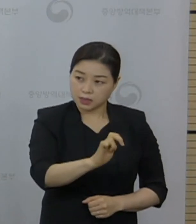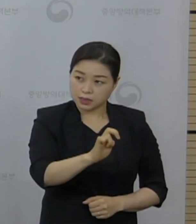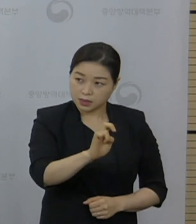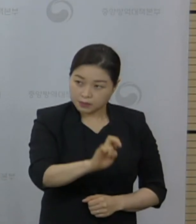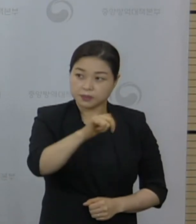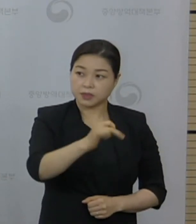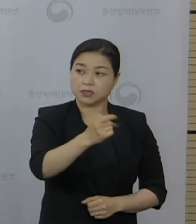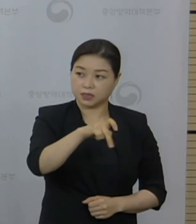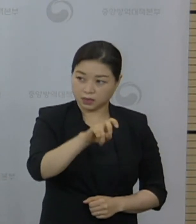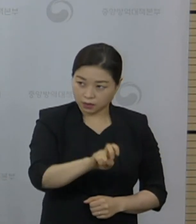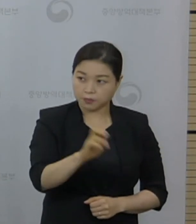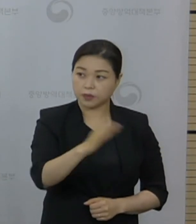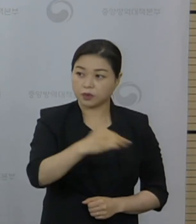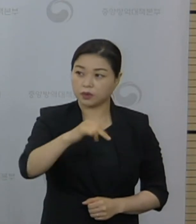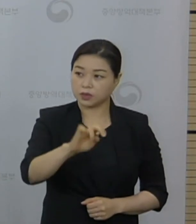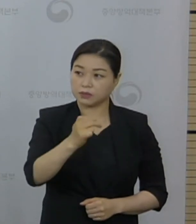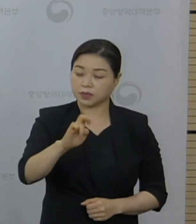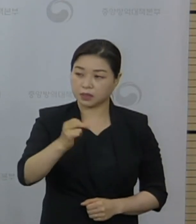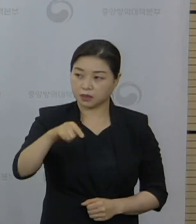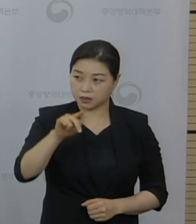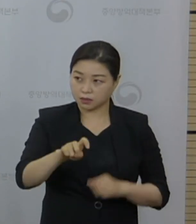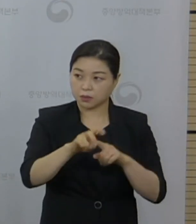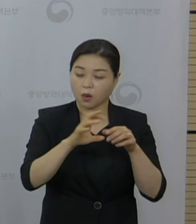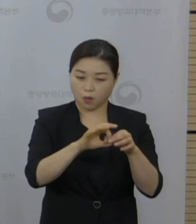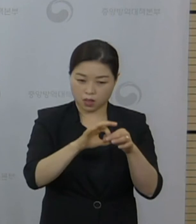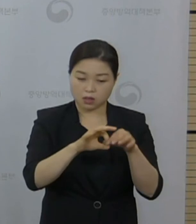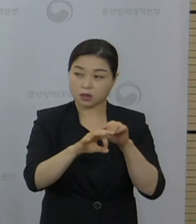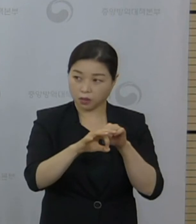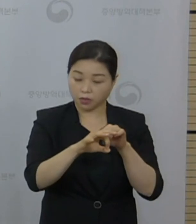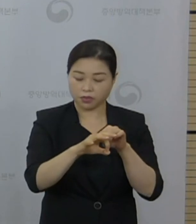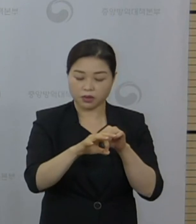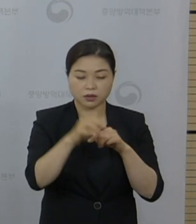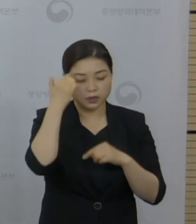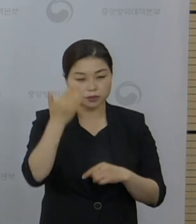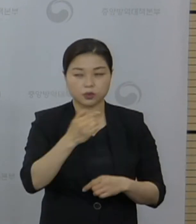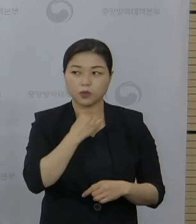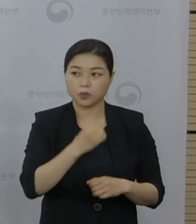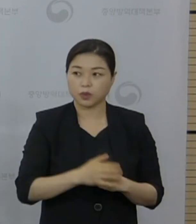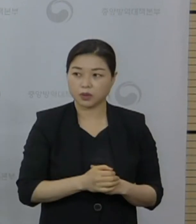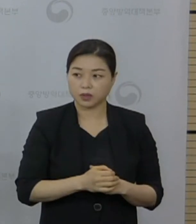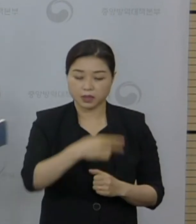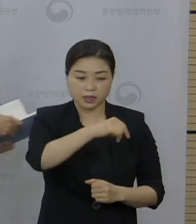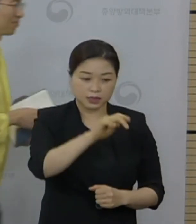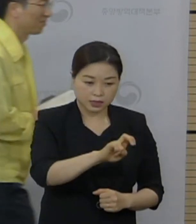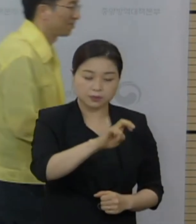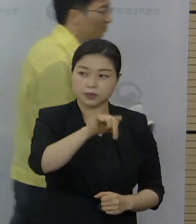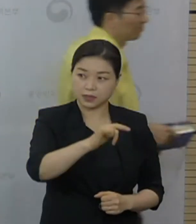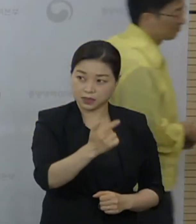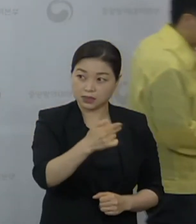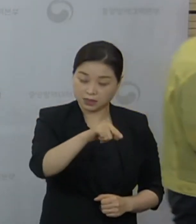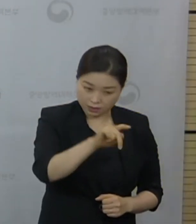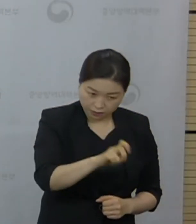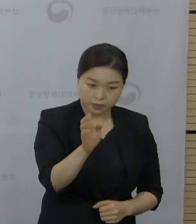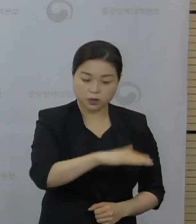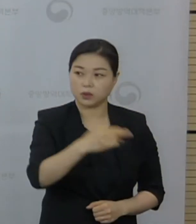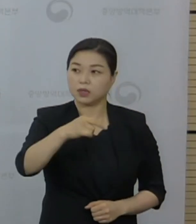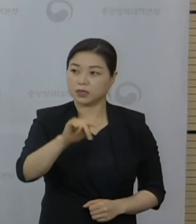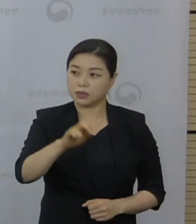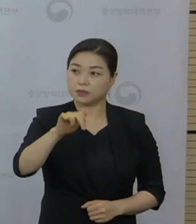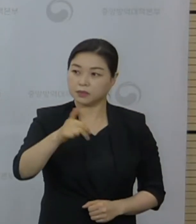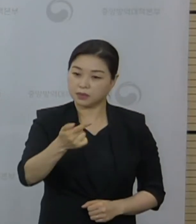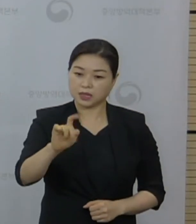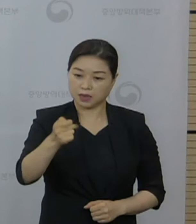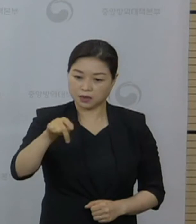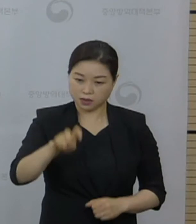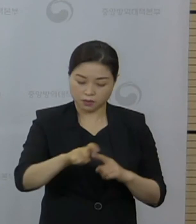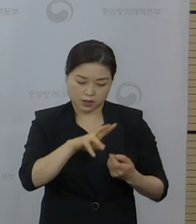기자님 질문 주셨습니다. 심남념 및 심남념은 어떤 치료가 이루어지고 또 어떤 의약품을 사용하는지